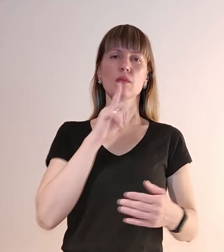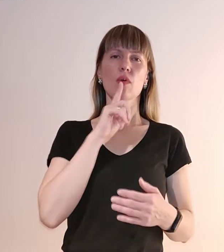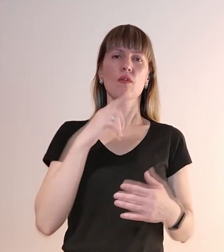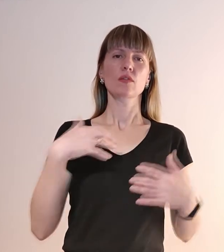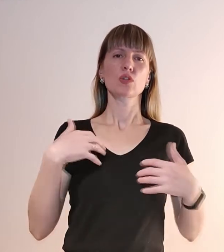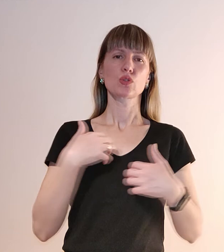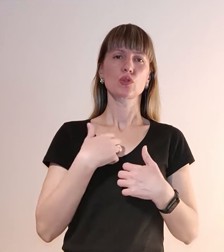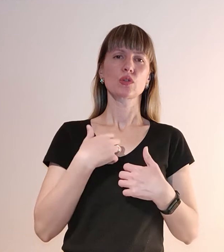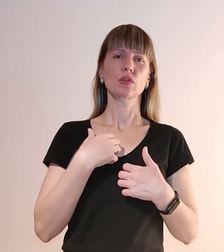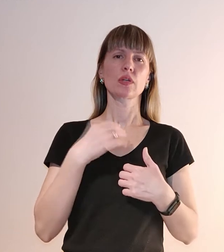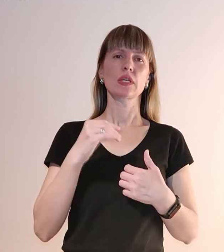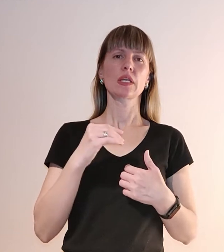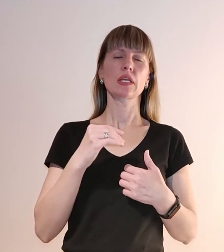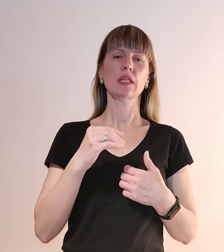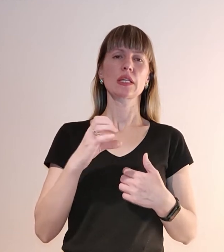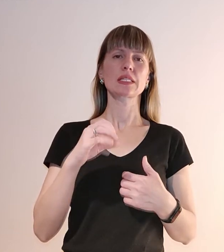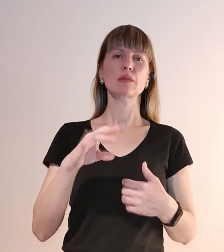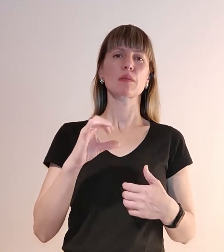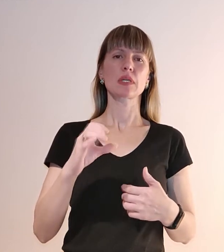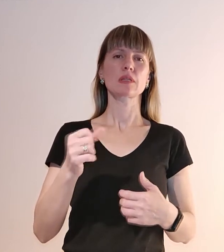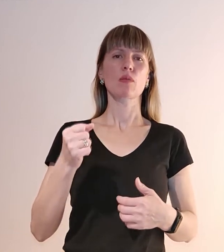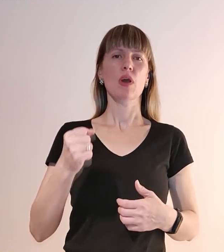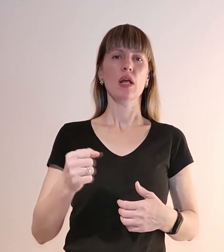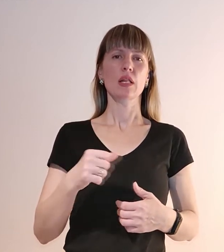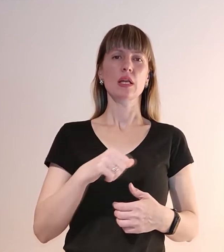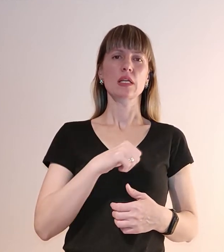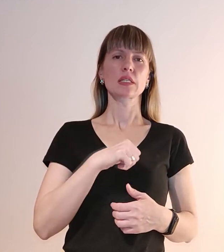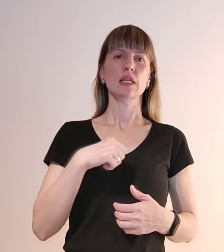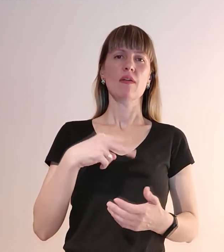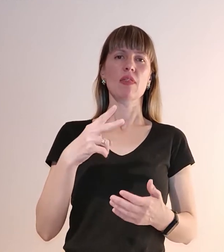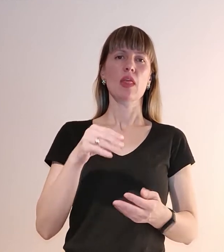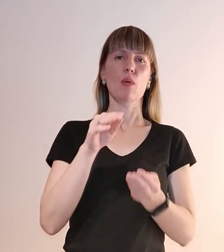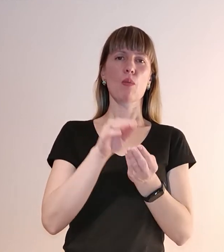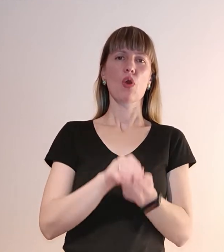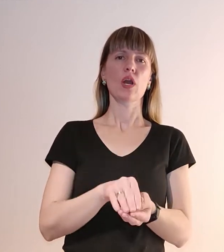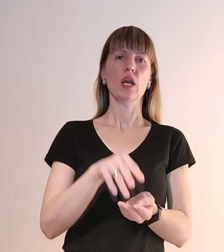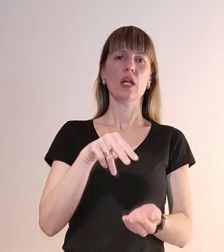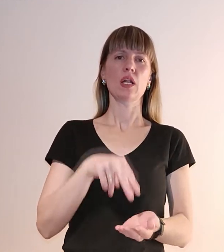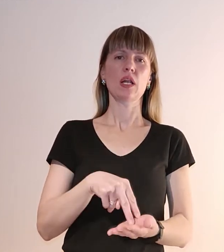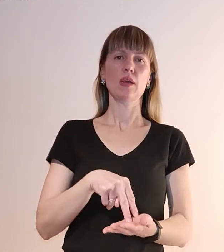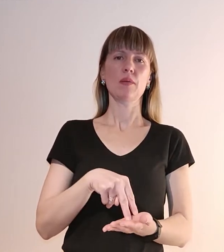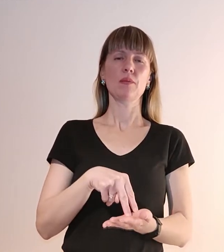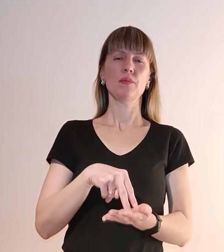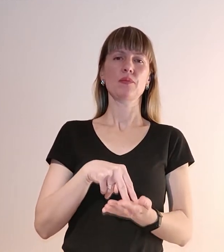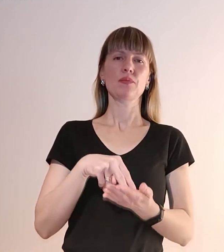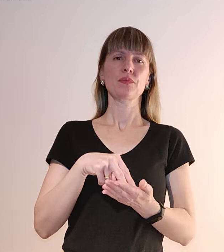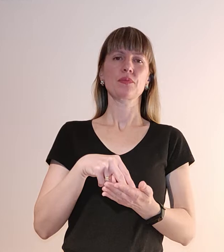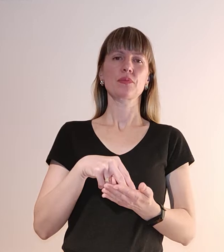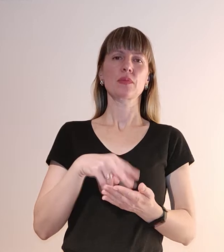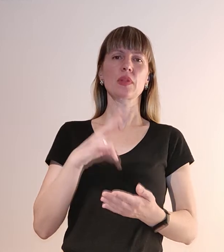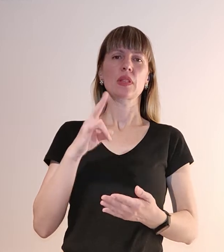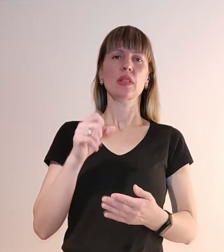І на спись поколився. Став на самій могилі. На Дніпро позирав.